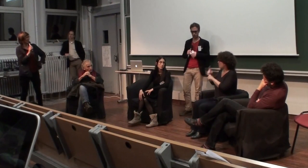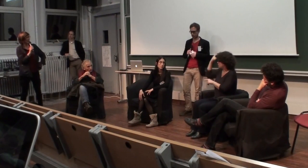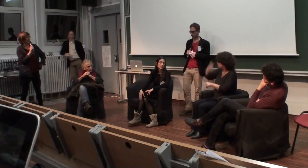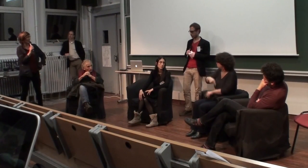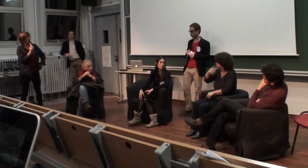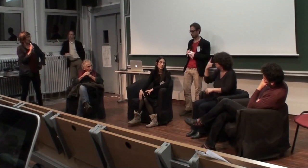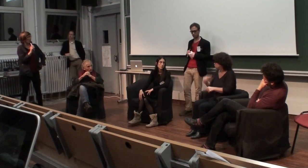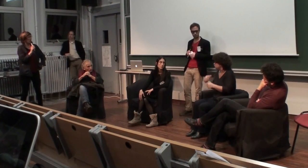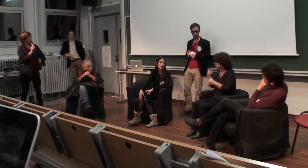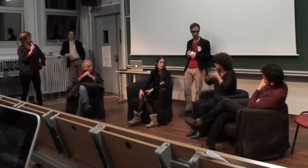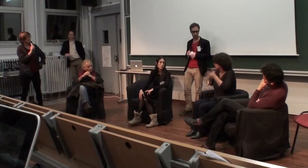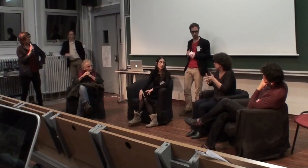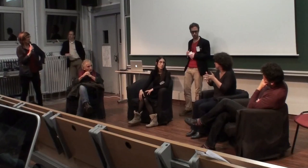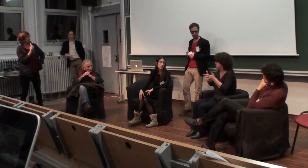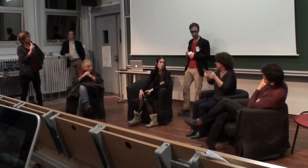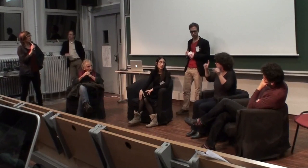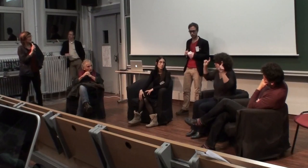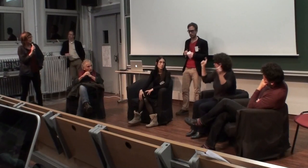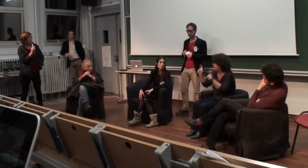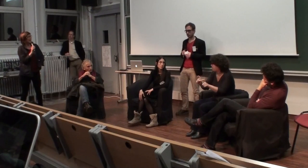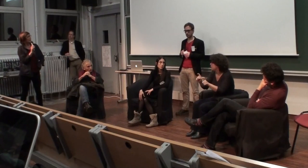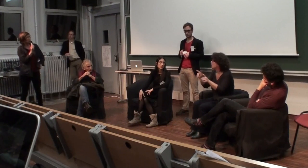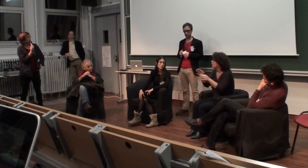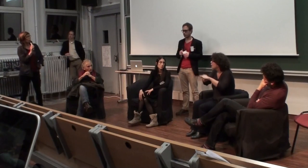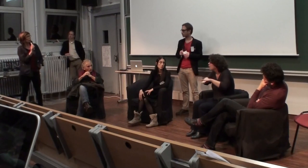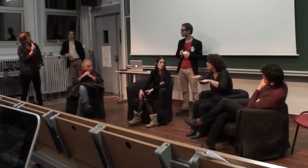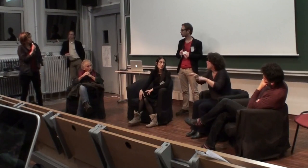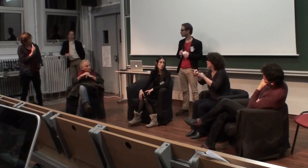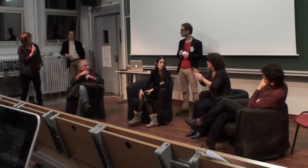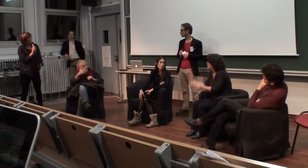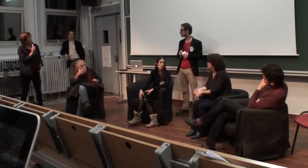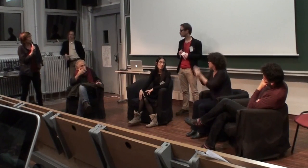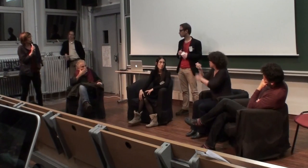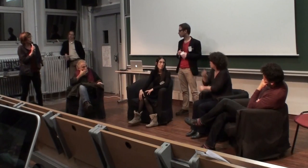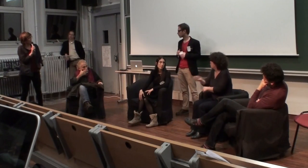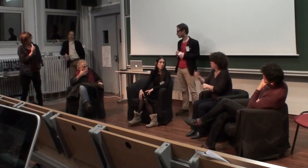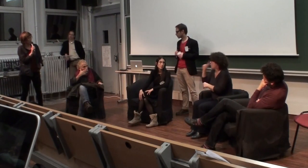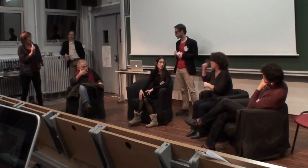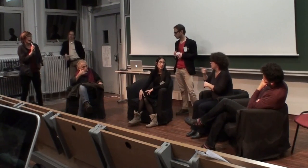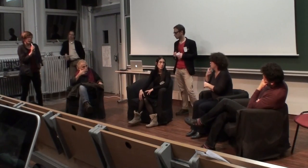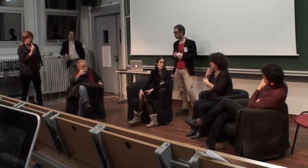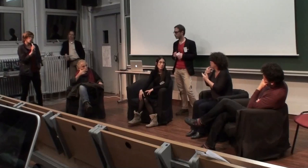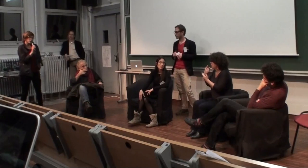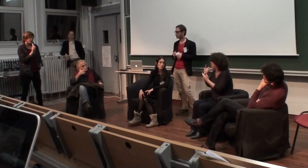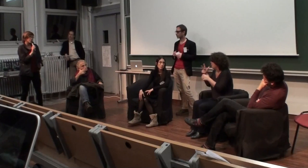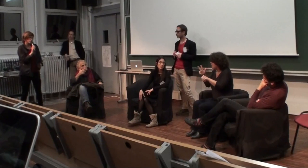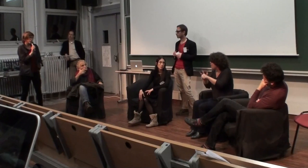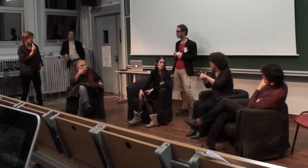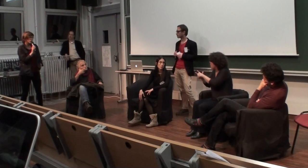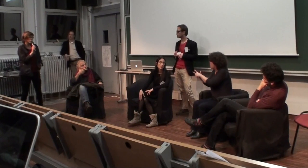très négatif, une dénégation de ce qu'on est fait de notre personne, et toute la difficulté de l